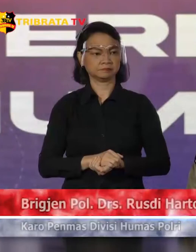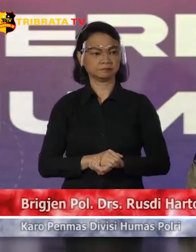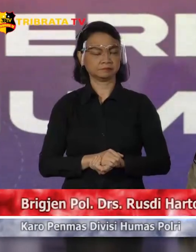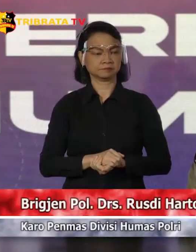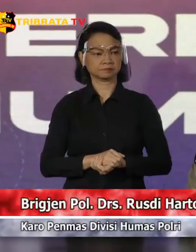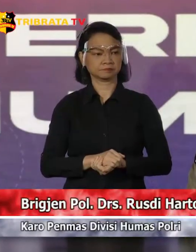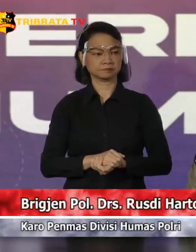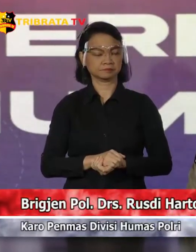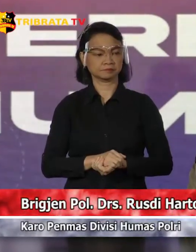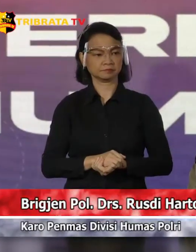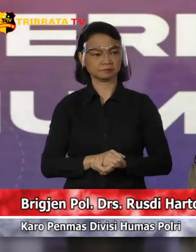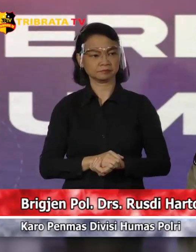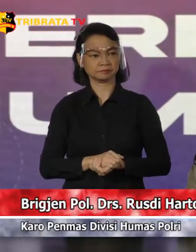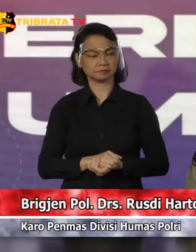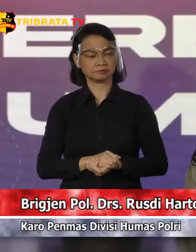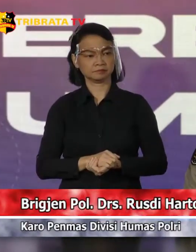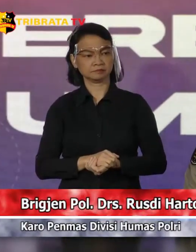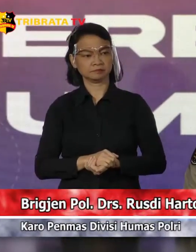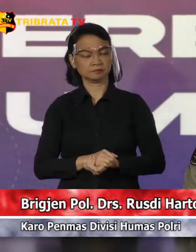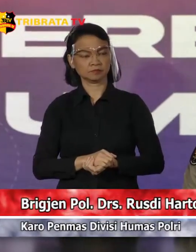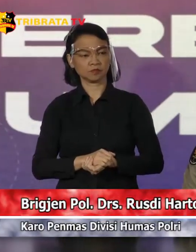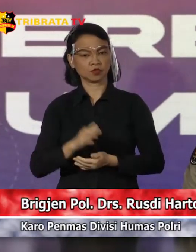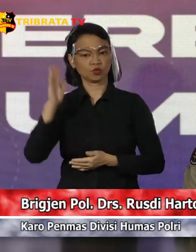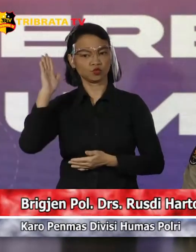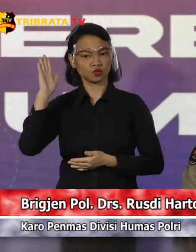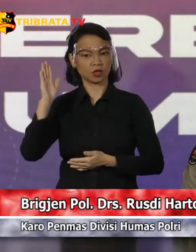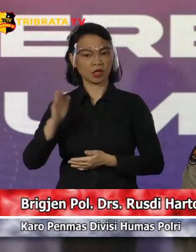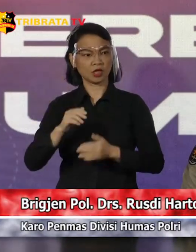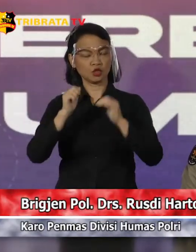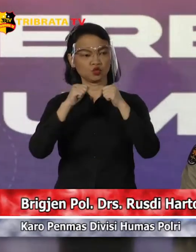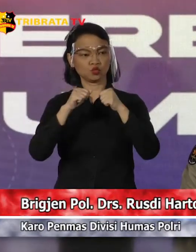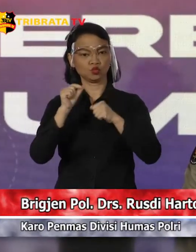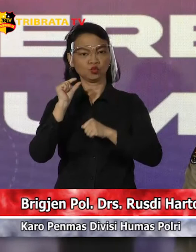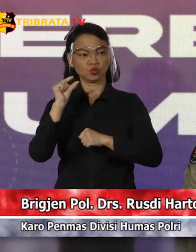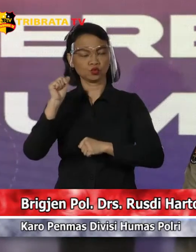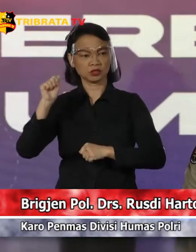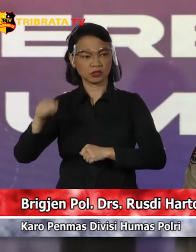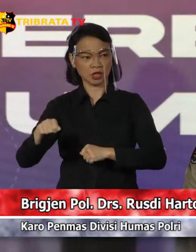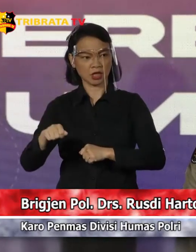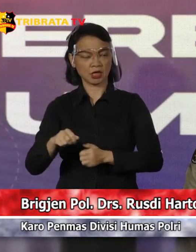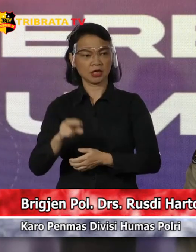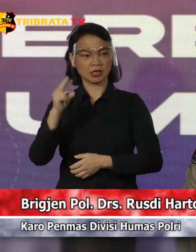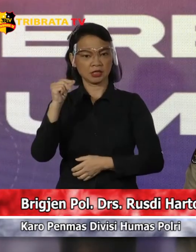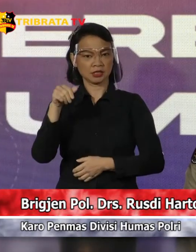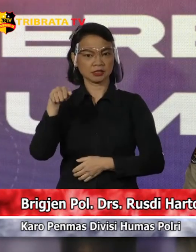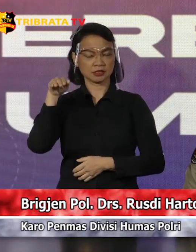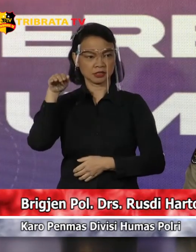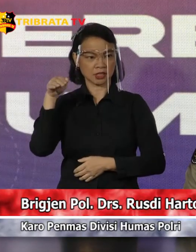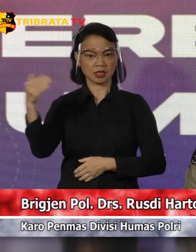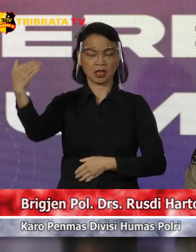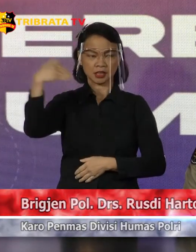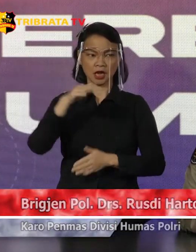Kasus sudah disetujui, Pak, terkait sidang risik siap Risik siap diperbolehkan datang secara seluruh persidangan